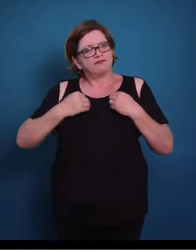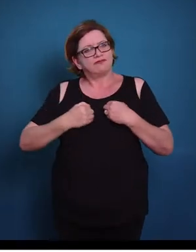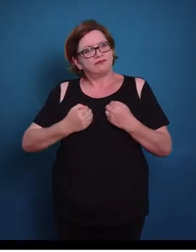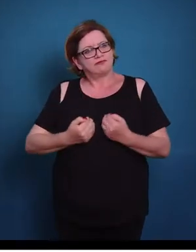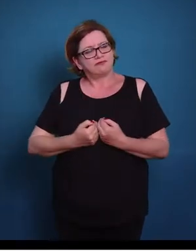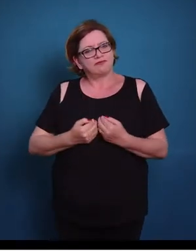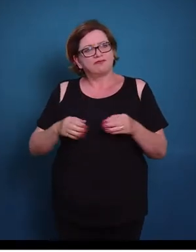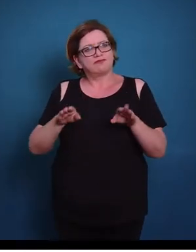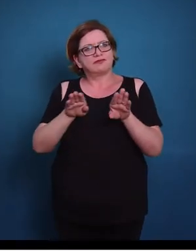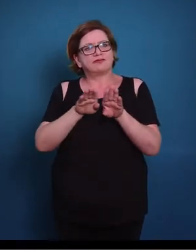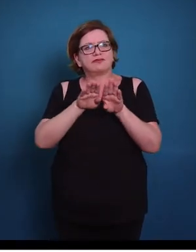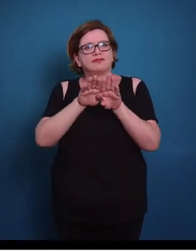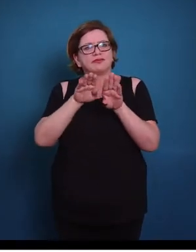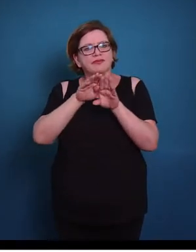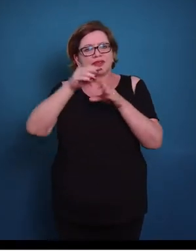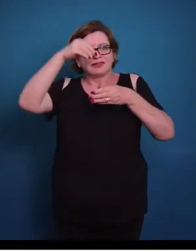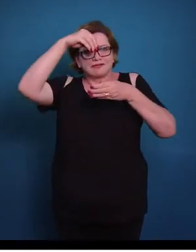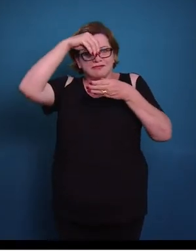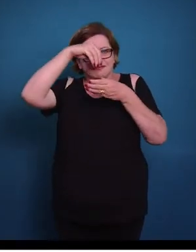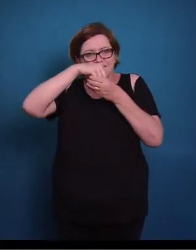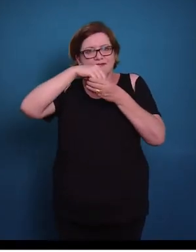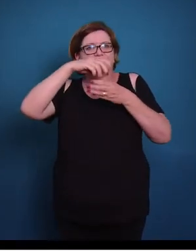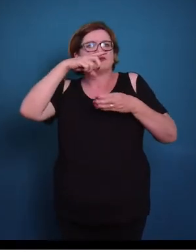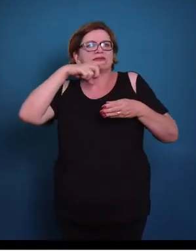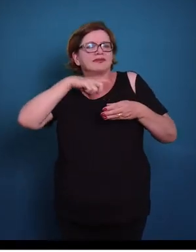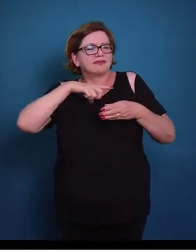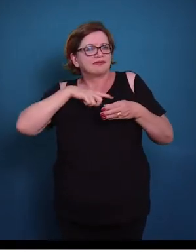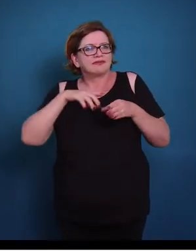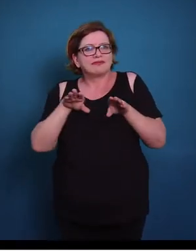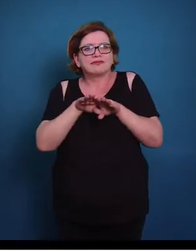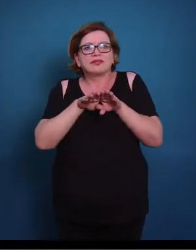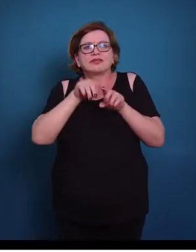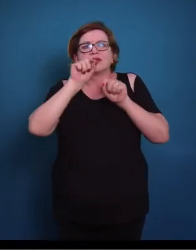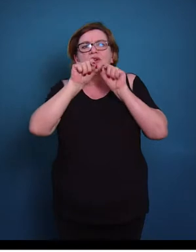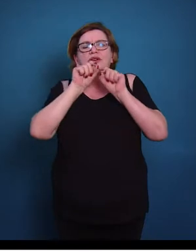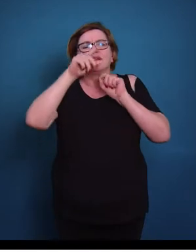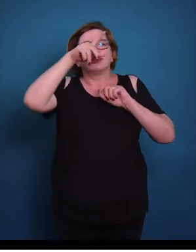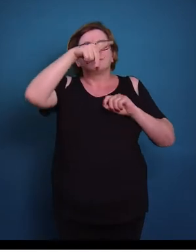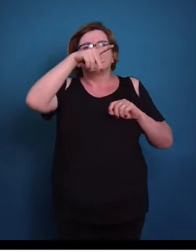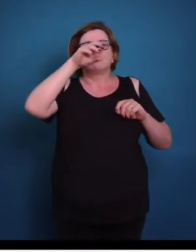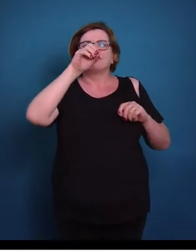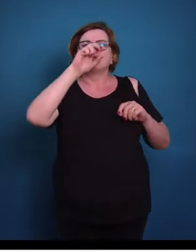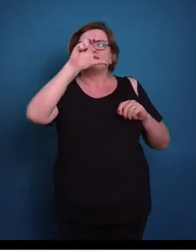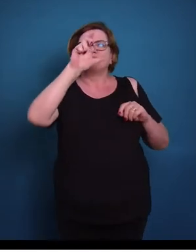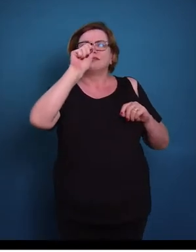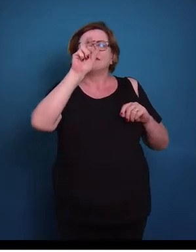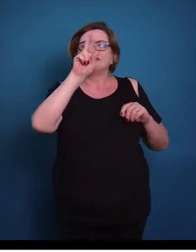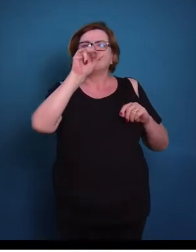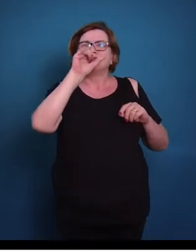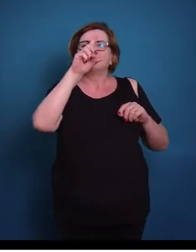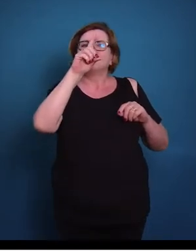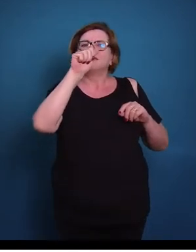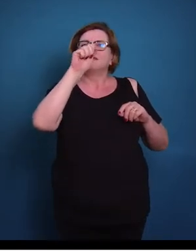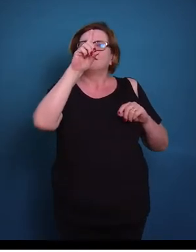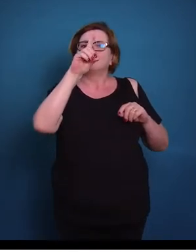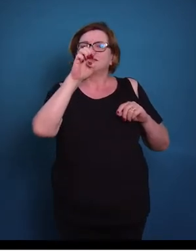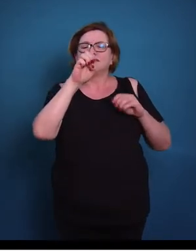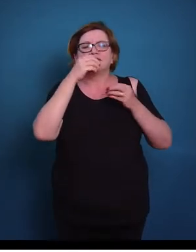E além disso, internamente, nós também temos uma polaridade. Então na parte basal, geralmente nós temos